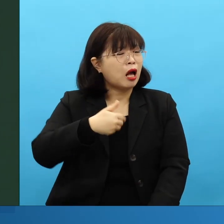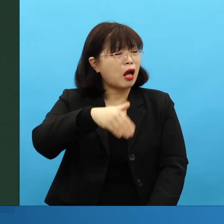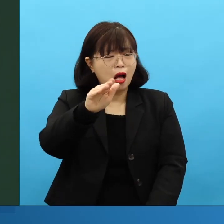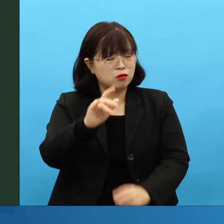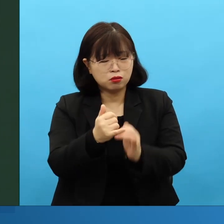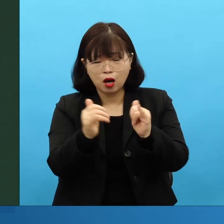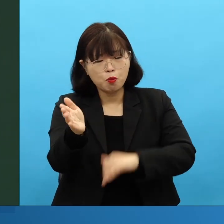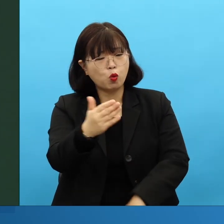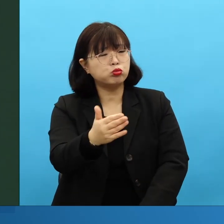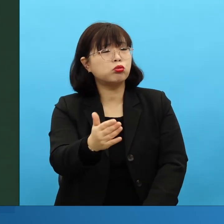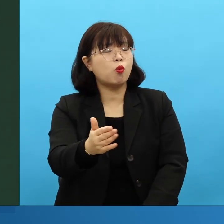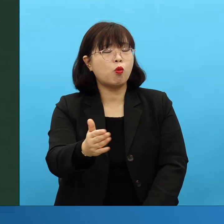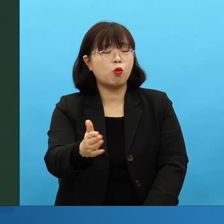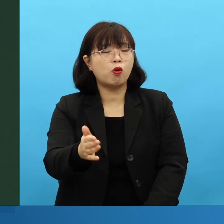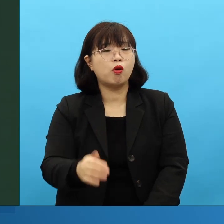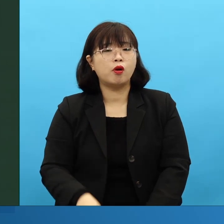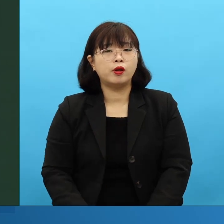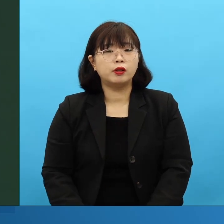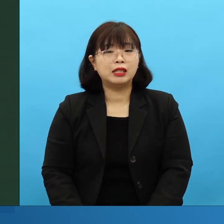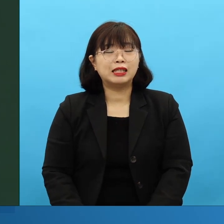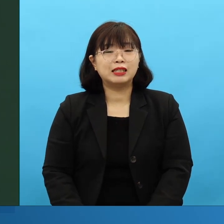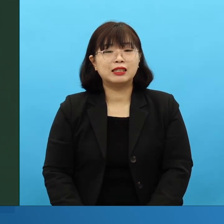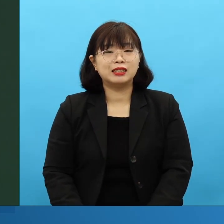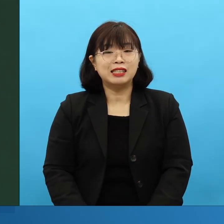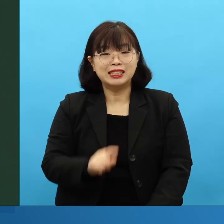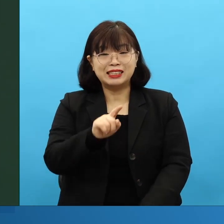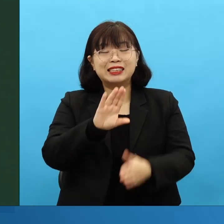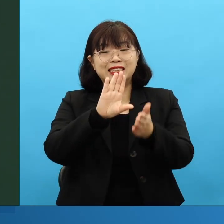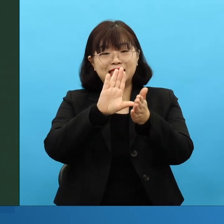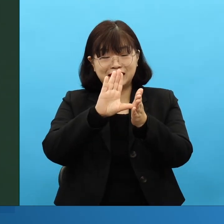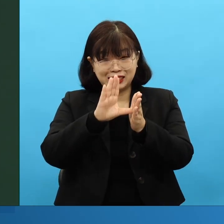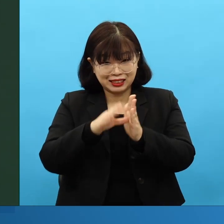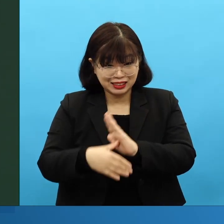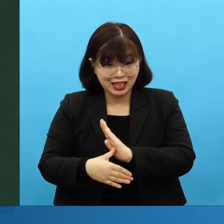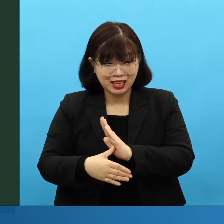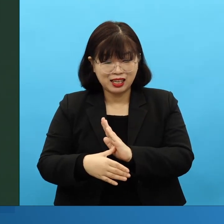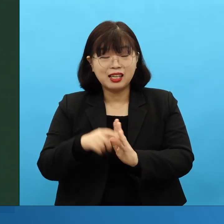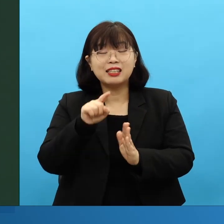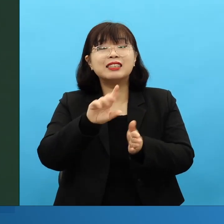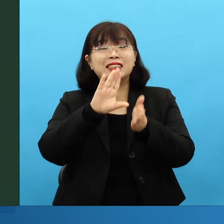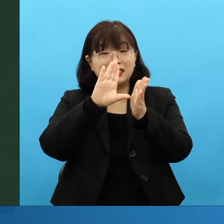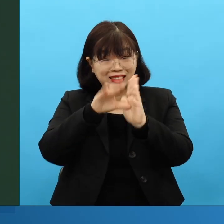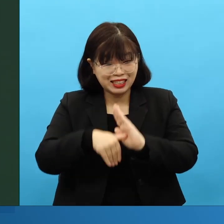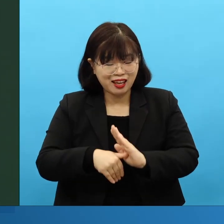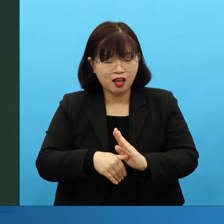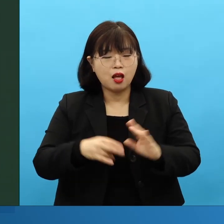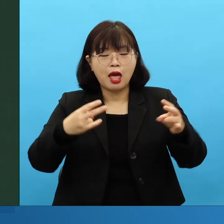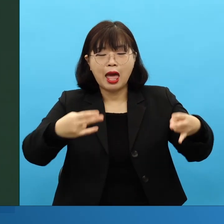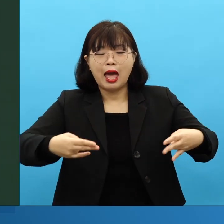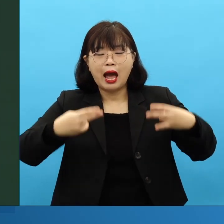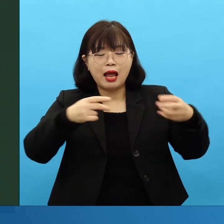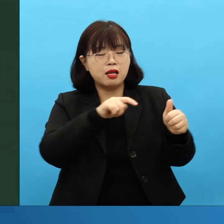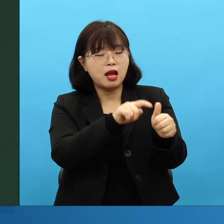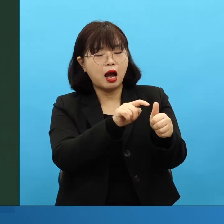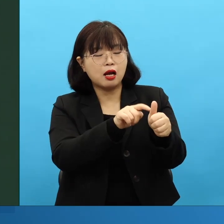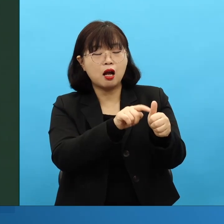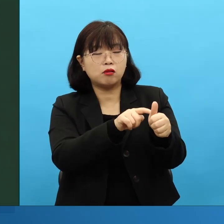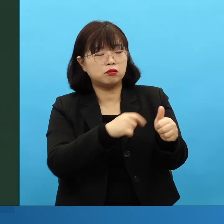그랬더니, 이사야가, 나를 보내소서 그랬어요. 하나님은 그래, 네가